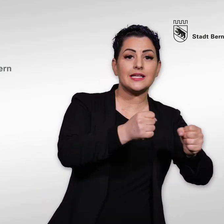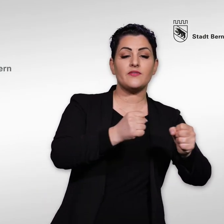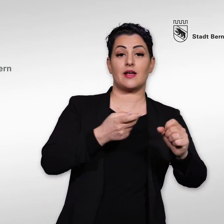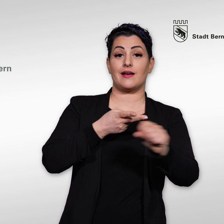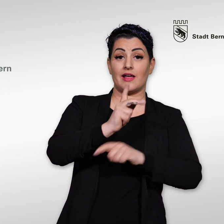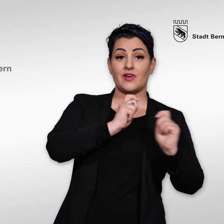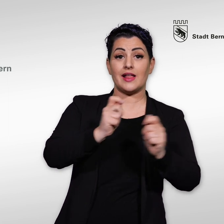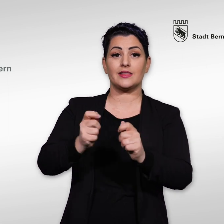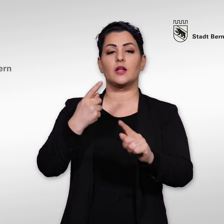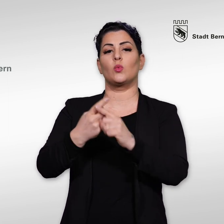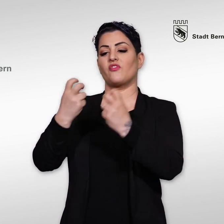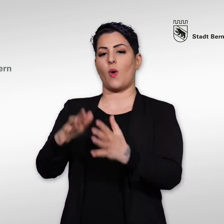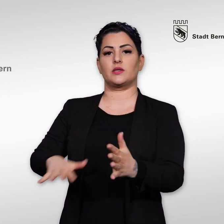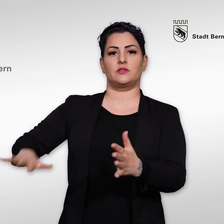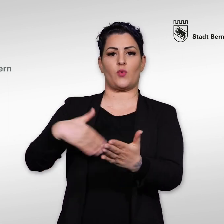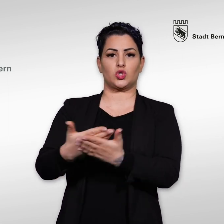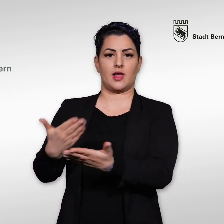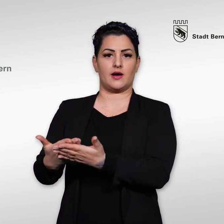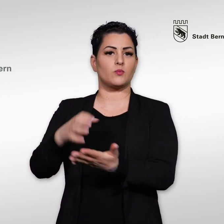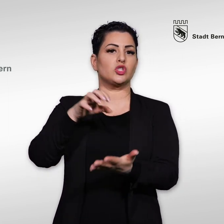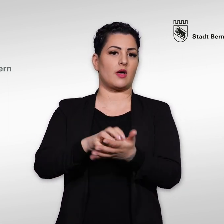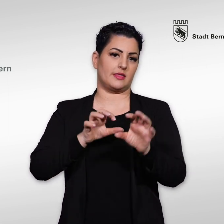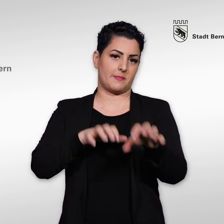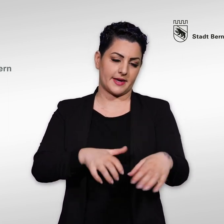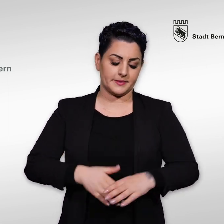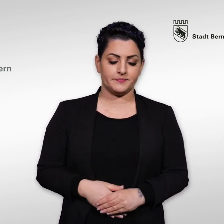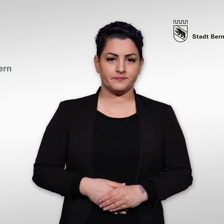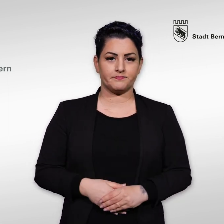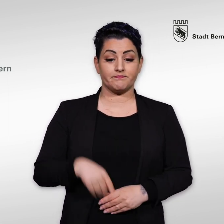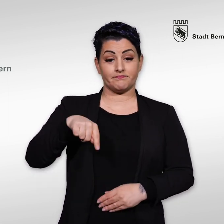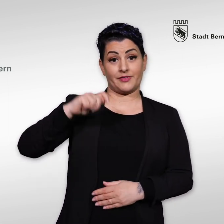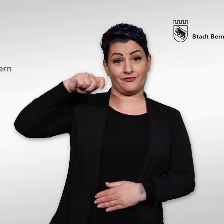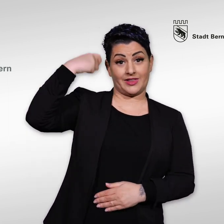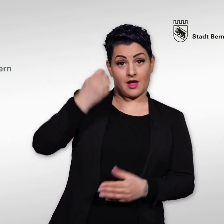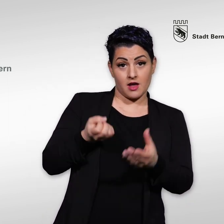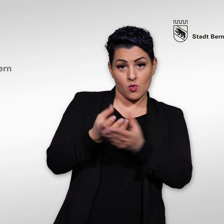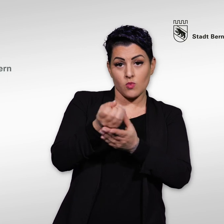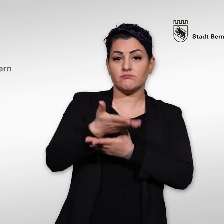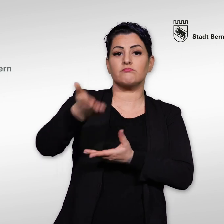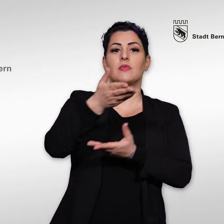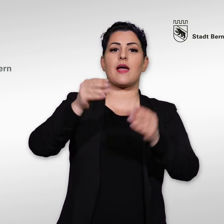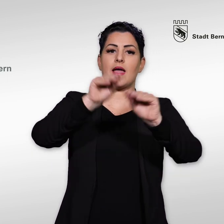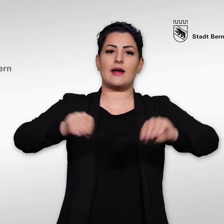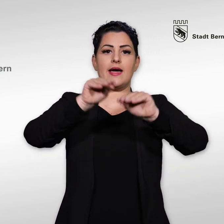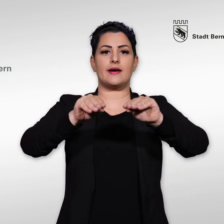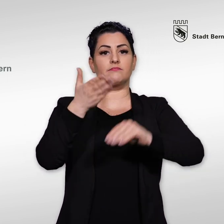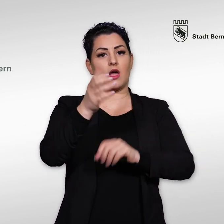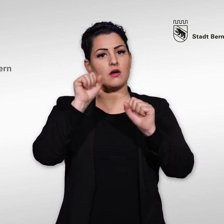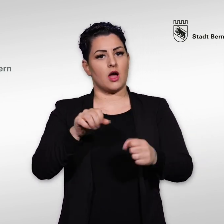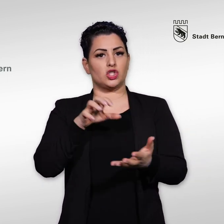Initiativen, Referenten und Volksvorschläge in der Stadt Bern In diesem Video erklären wir Ihnen, wie Sie in der Stadt Bern